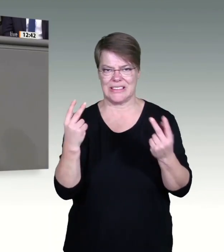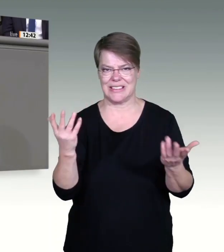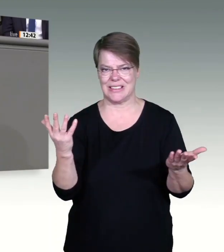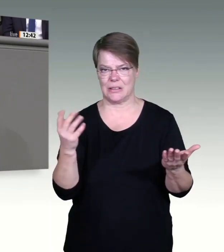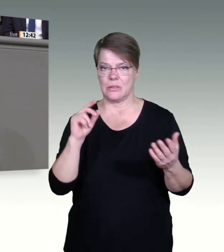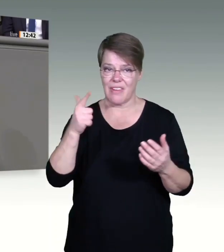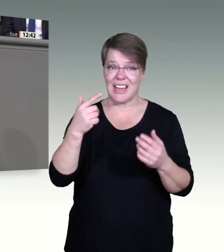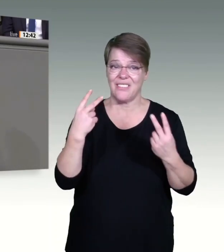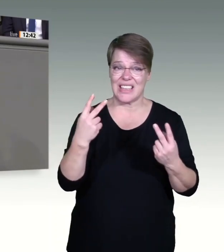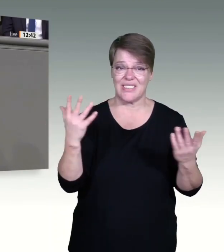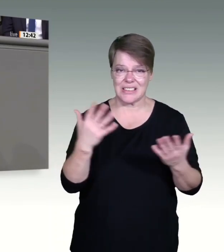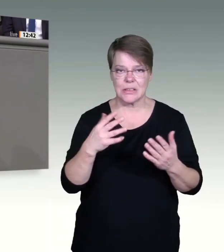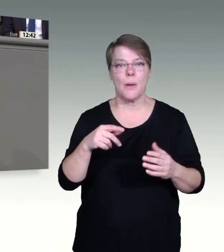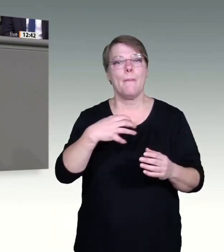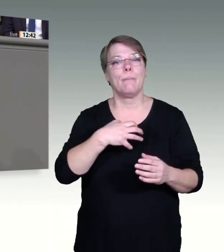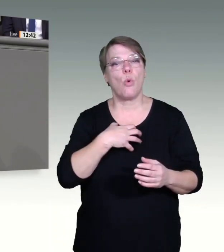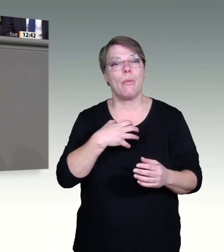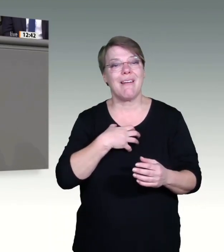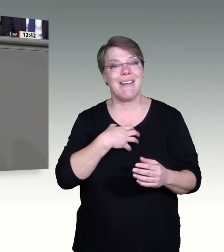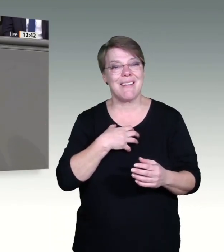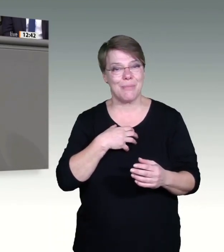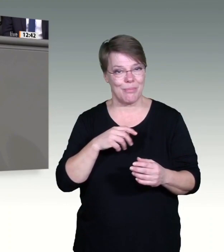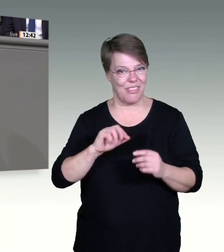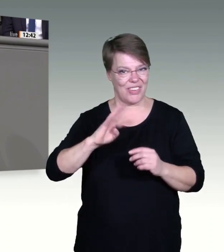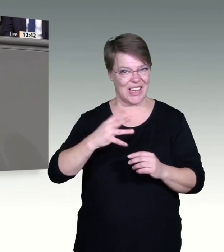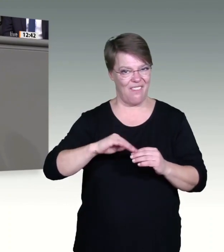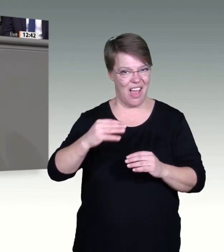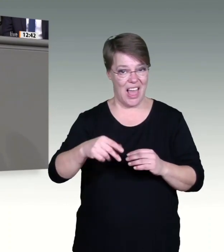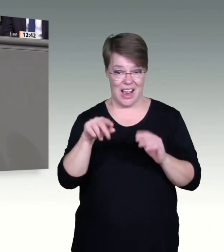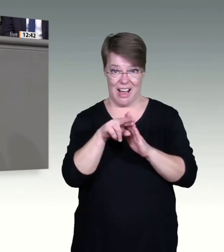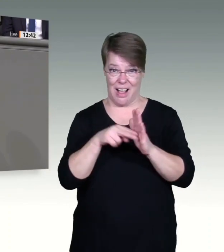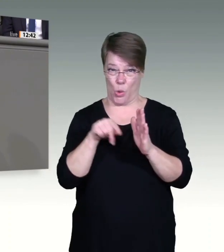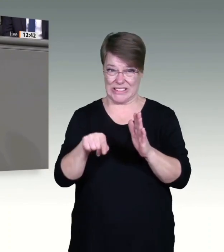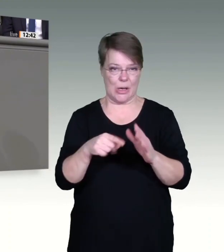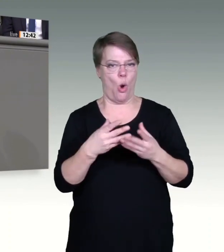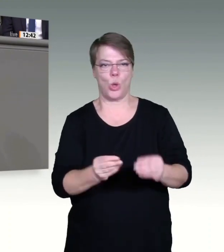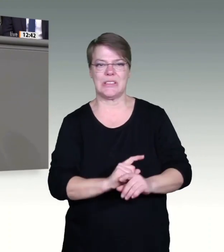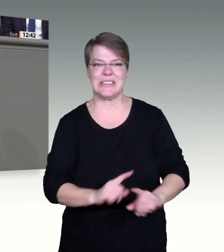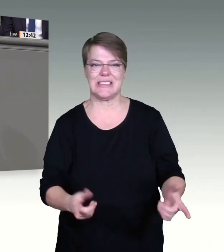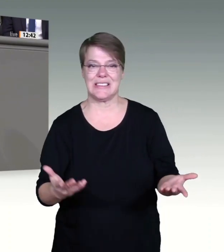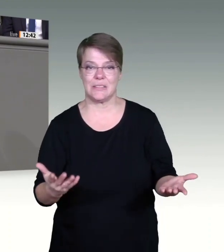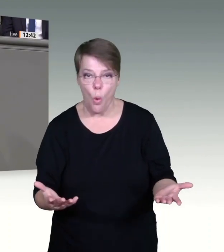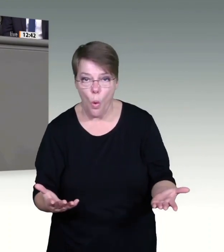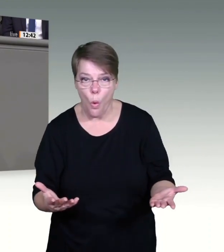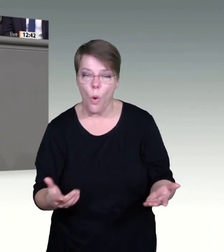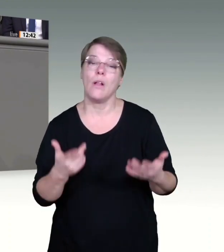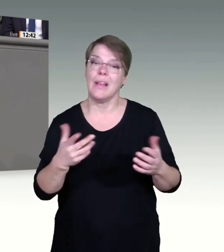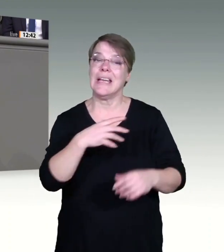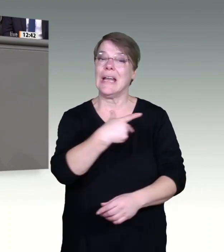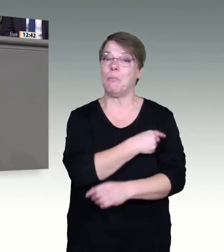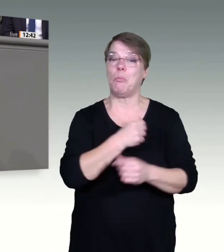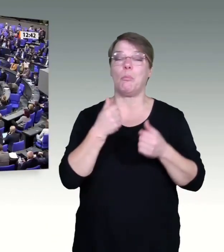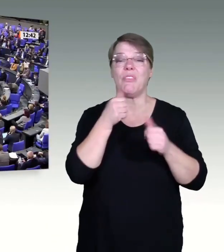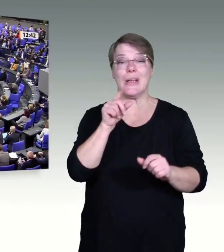Und so ein Impfrecht, das muss auch weltweit gelten. Und deswegen fordern wir Sie erneut auf, geben Sie endlich die Patente frei!